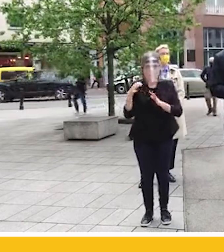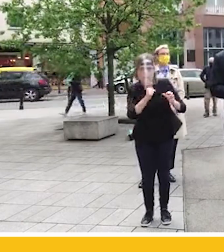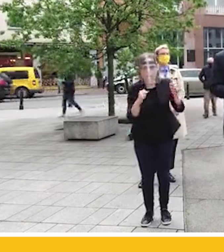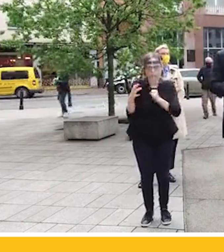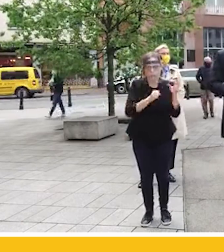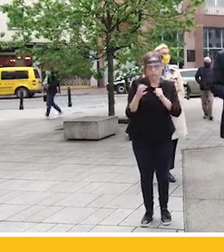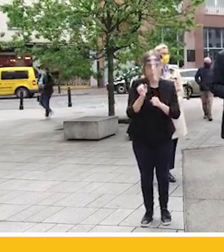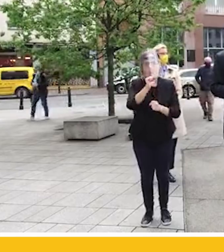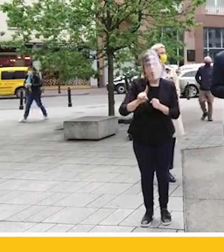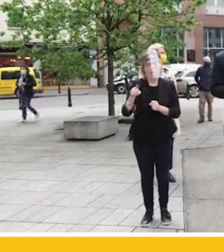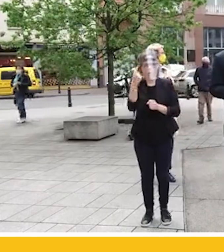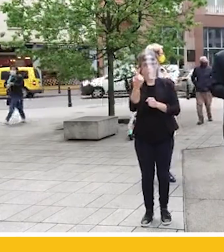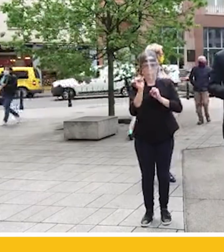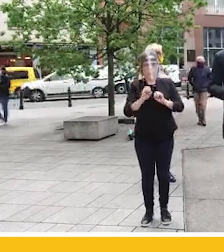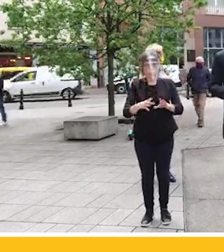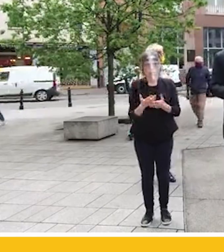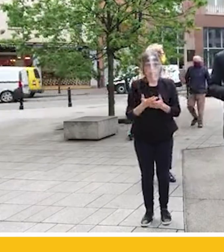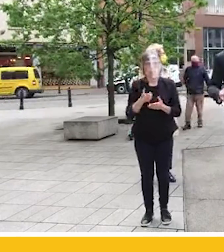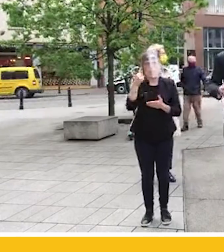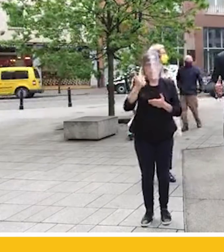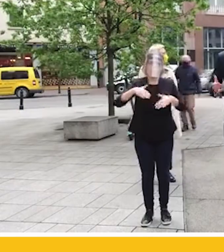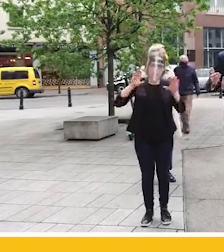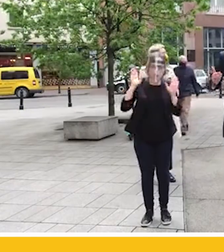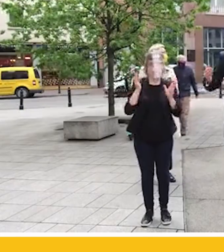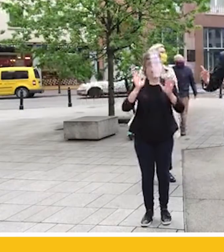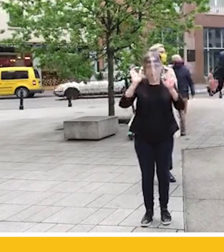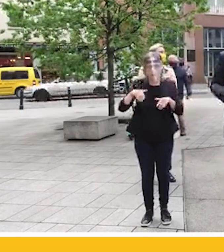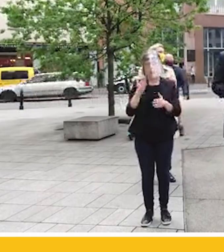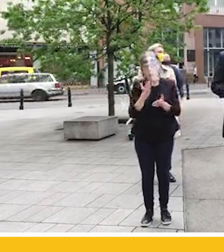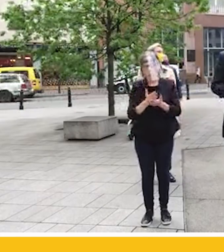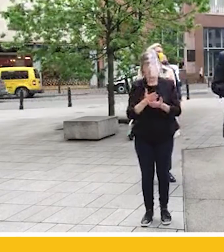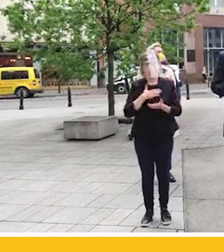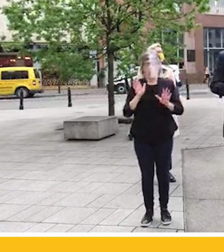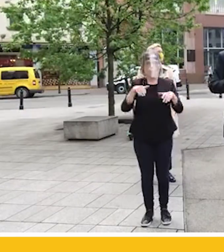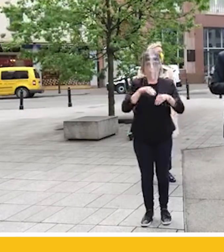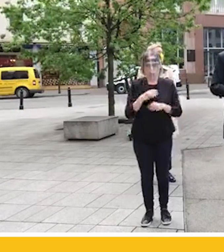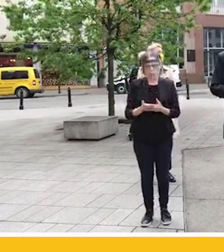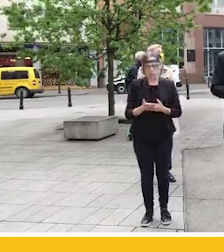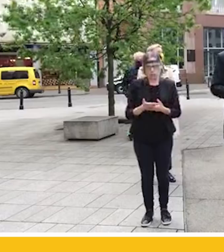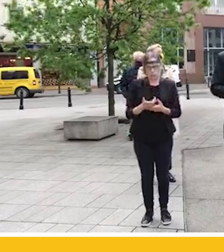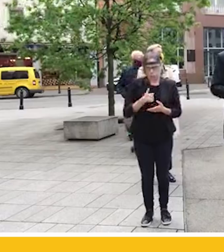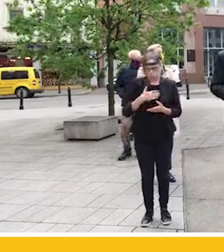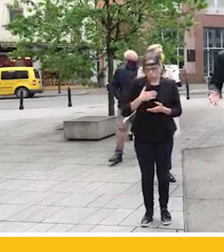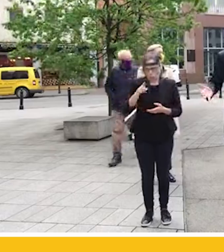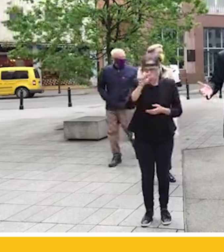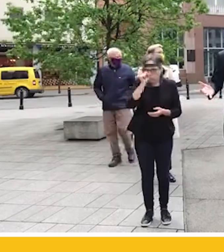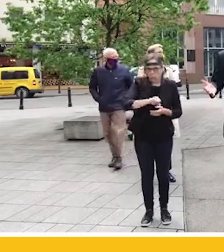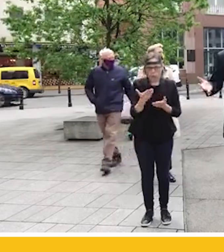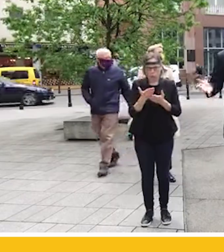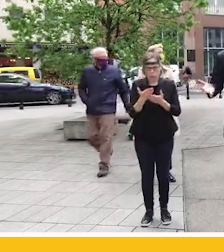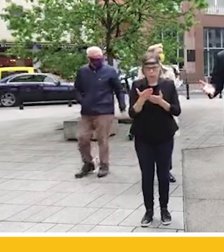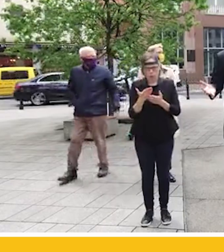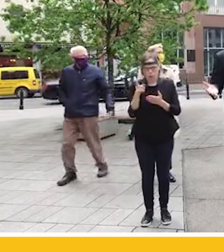klinczować, aż któryś puści. Aż któryś zdecyduje się, że jednak już jest tak, że można to wyzwolić. To jest jakaś paranoja. To są jakieś gry